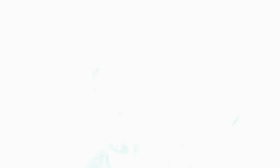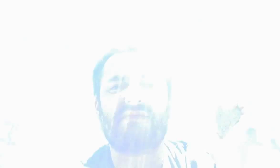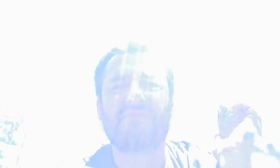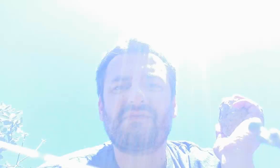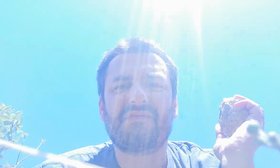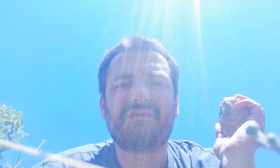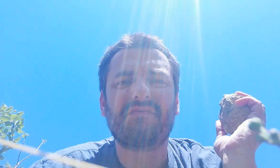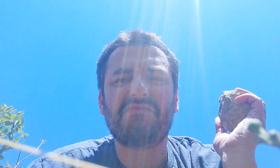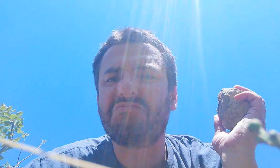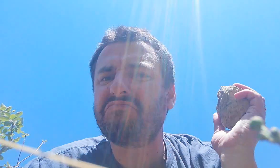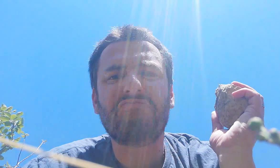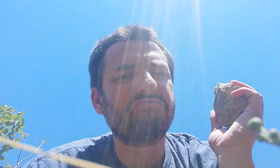Non plus.